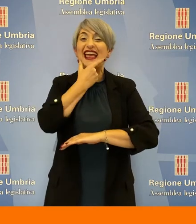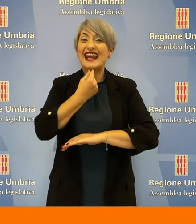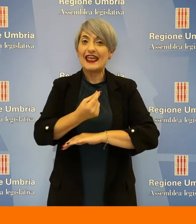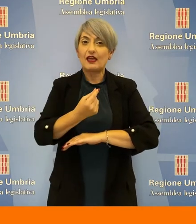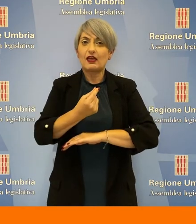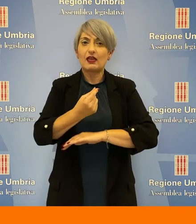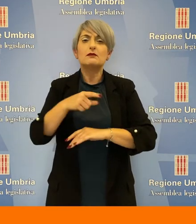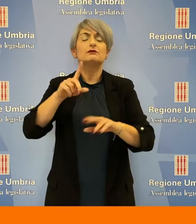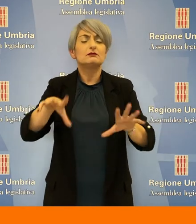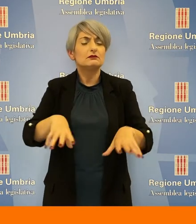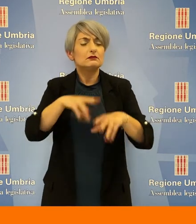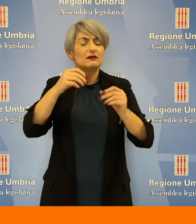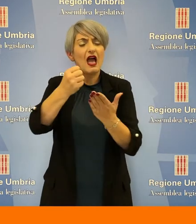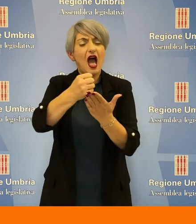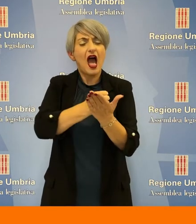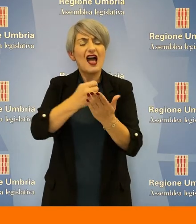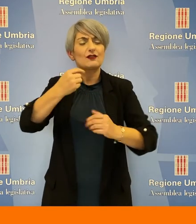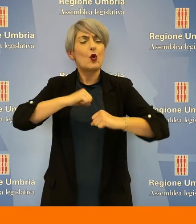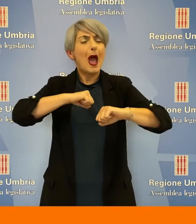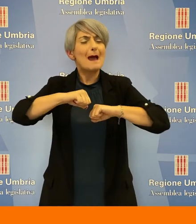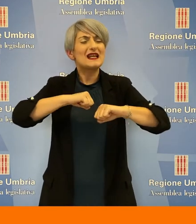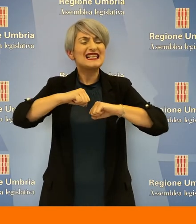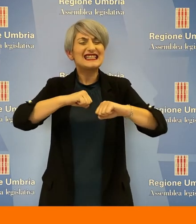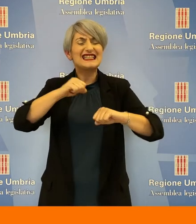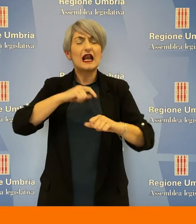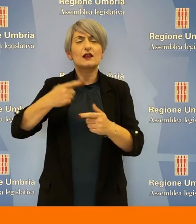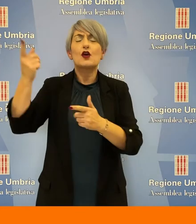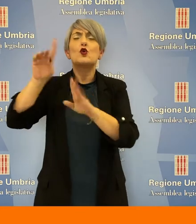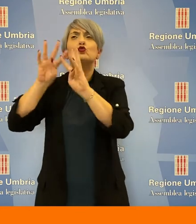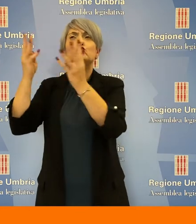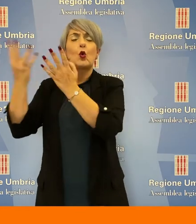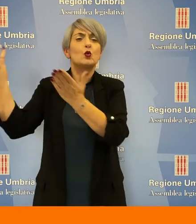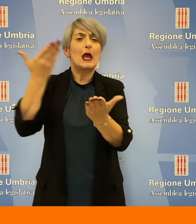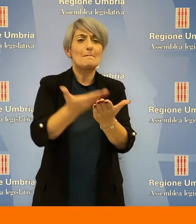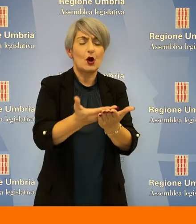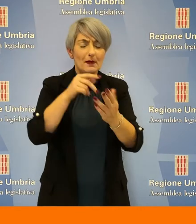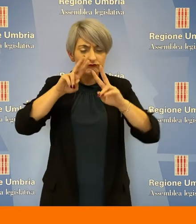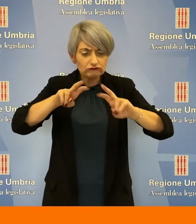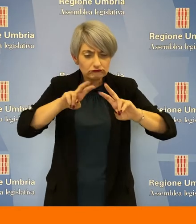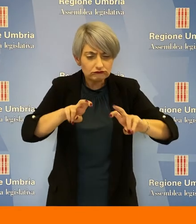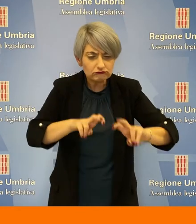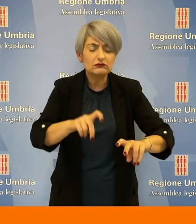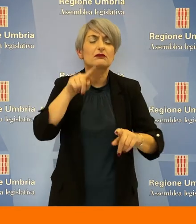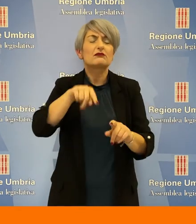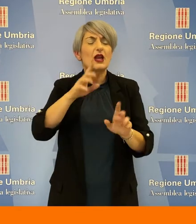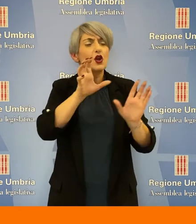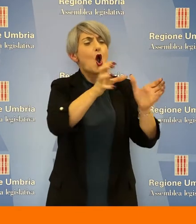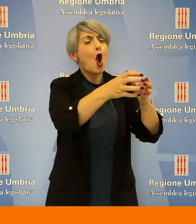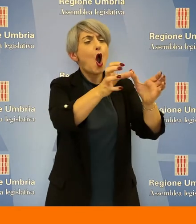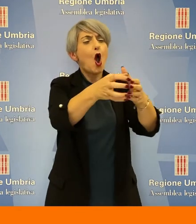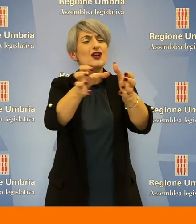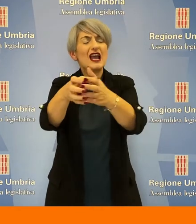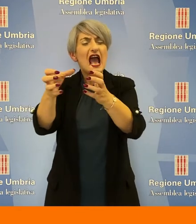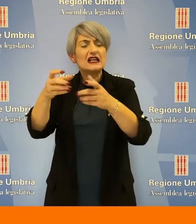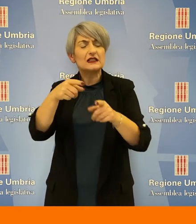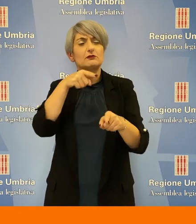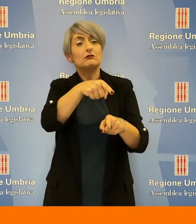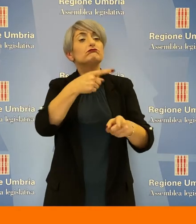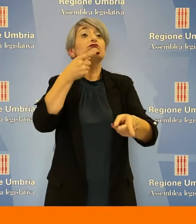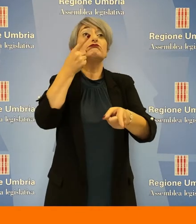Daniele Nicchi ha iniziato l'esame dell'atto amministrativo proposto dalla Giunta per l'individuazione degli organismi collegiali